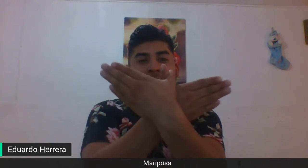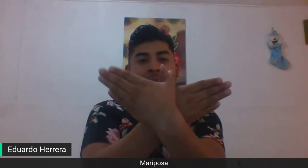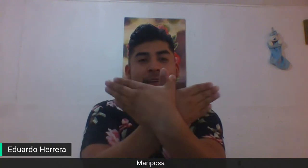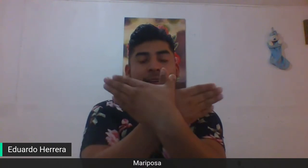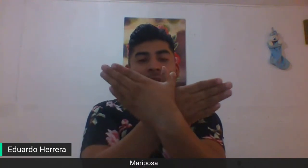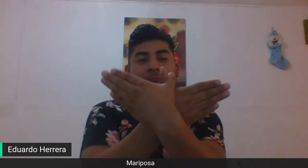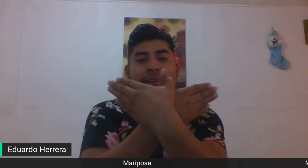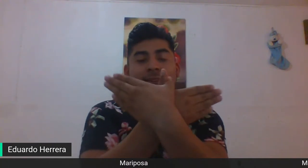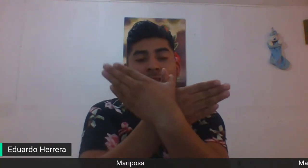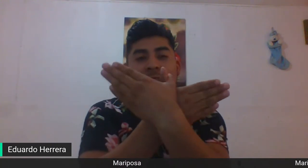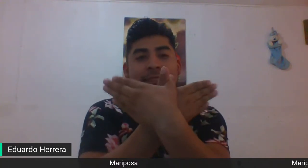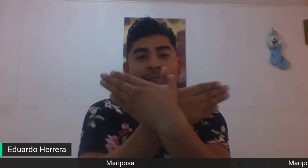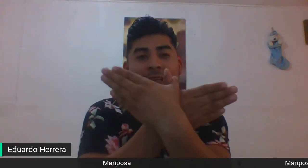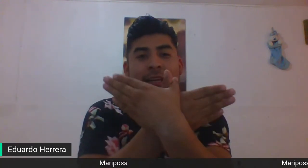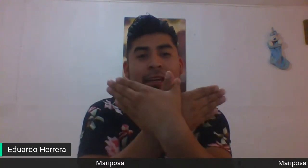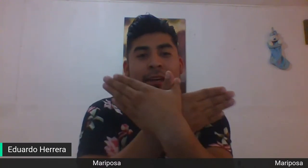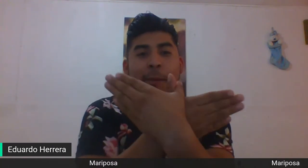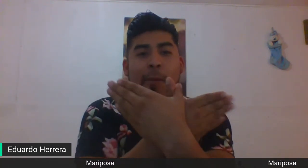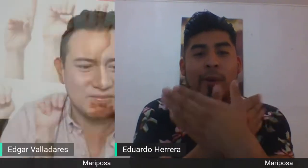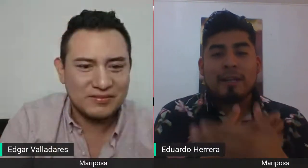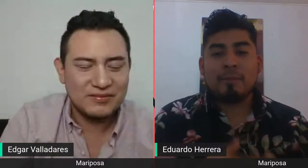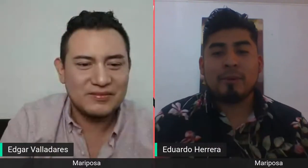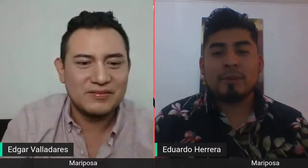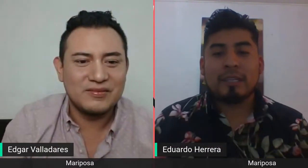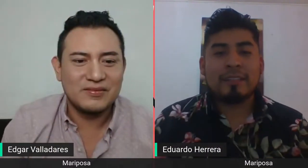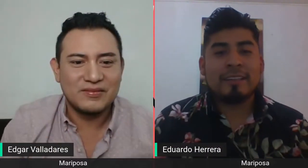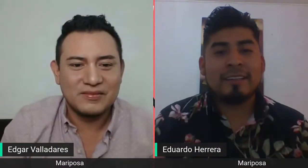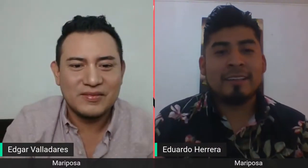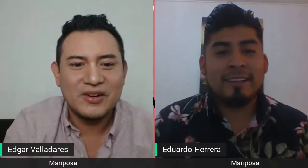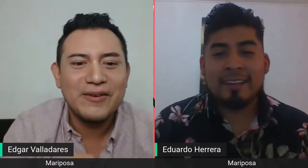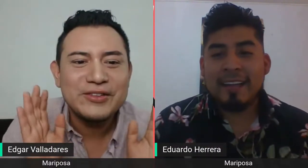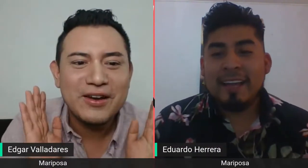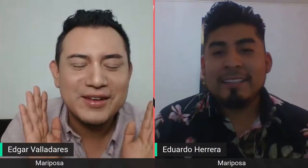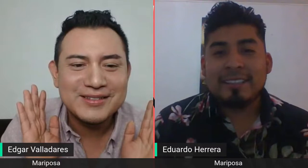¿Vale? Y esta es la seña de mariposa. A ver, otra vez.